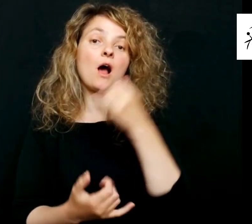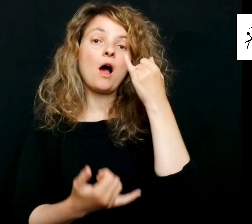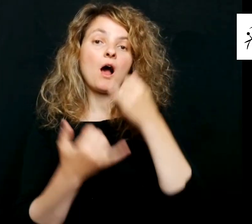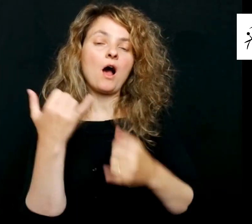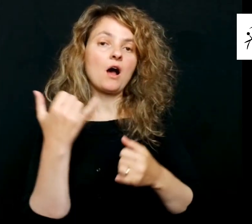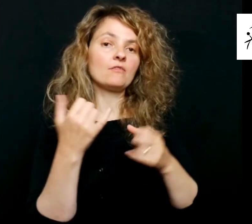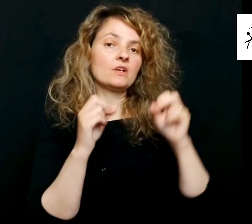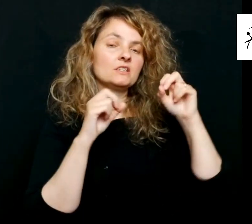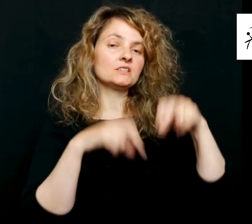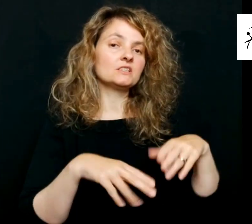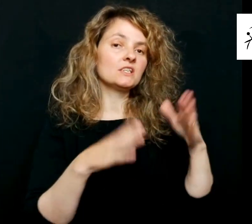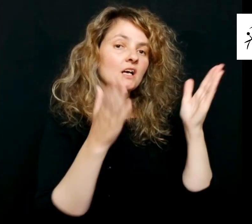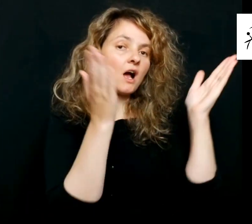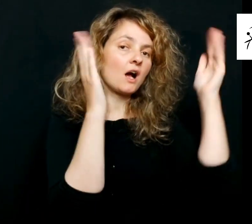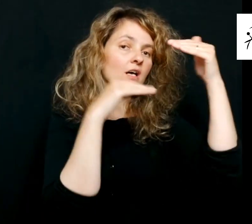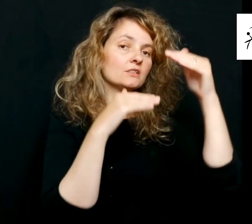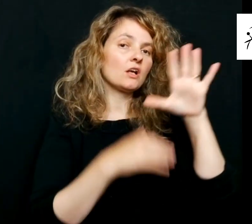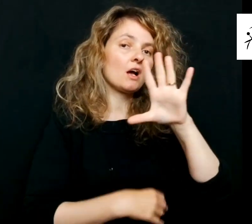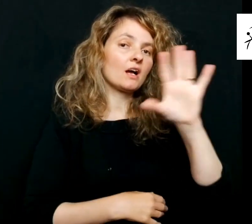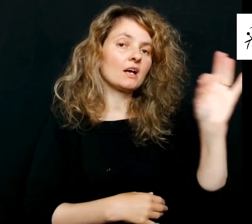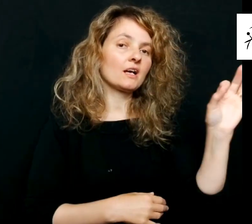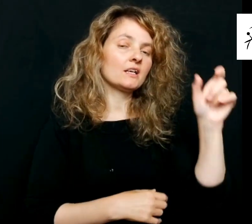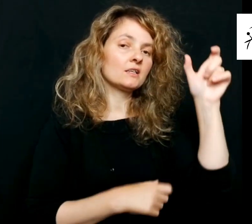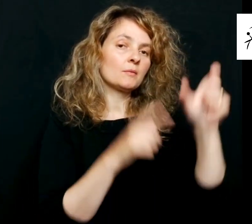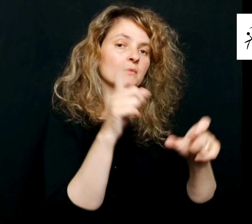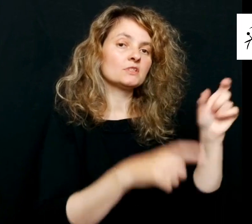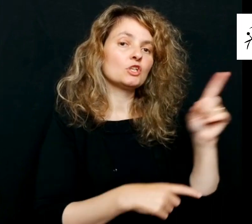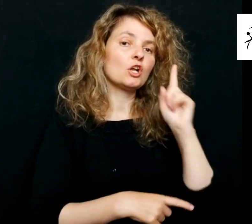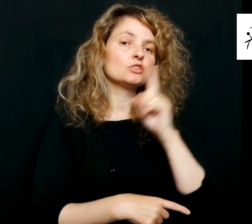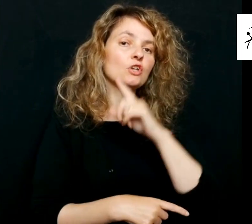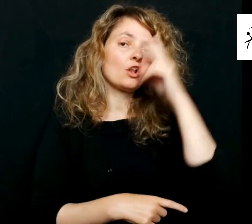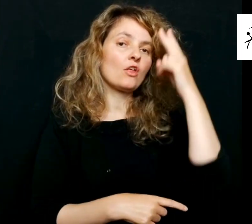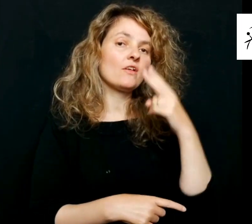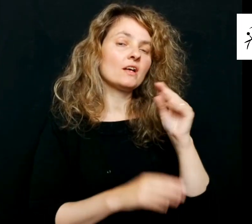atención a más de 500 personas sordociegas y a sus familias.